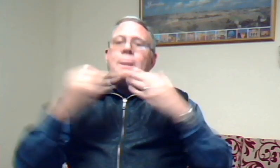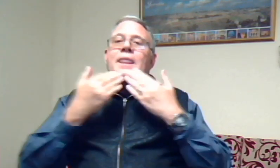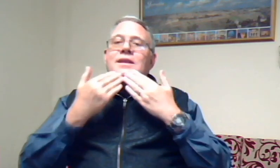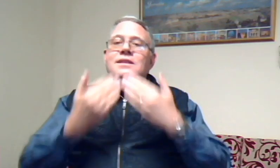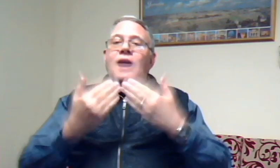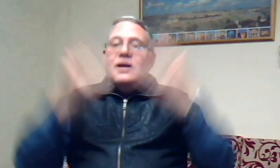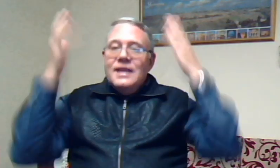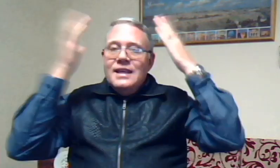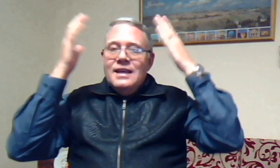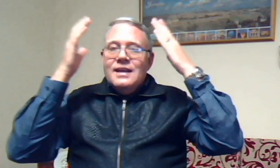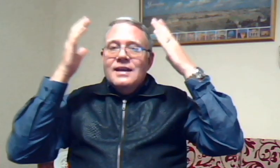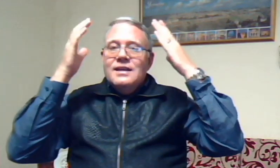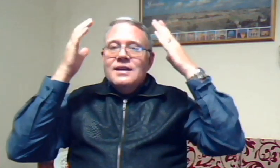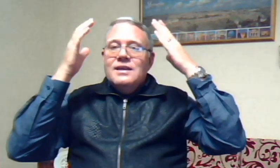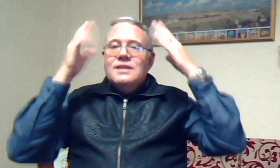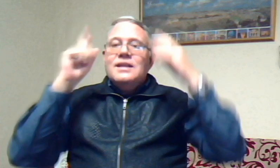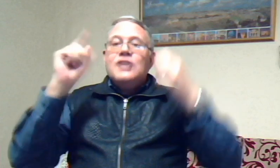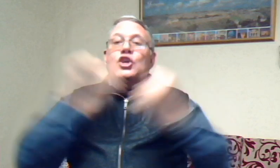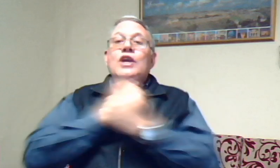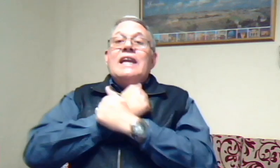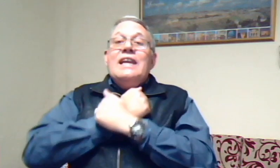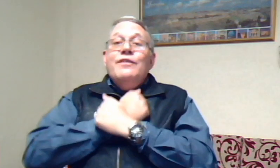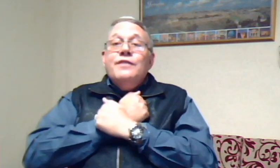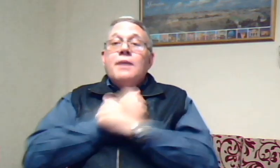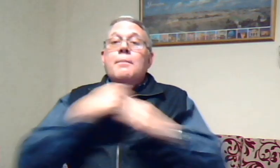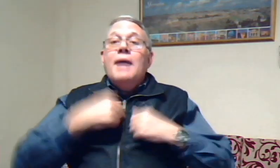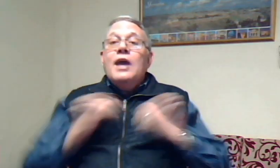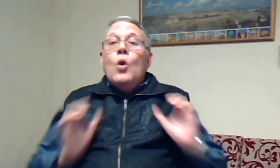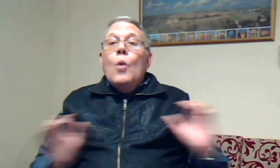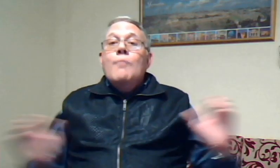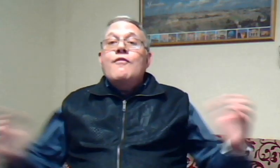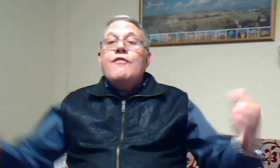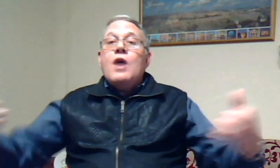Dankie Heere, dat u liefde my omvou.